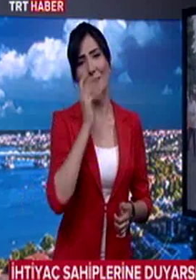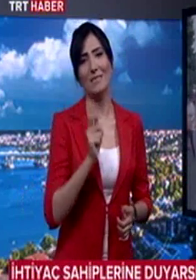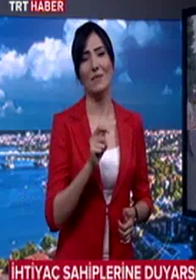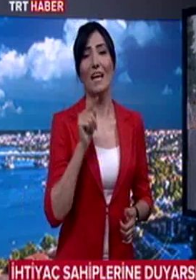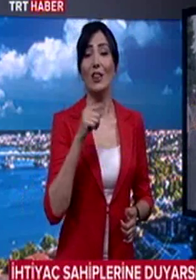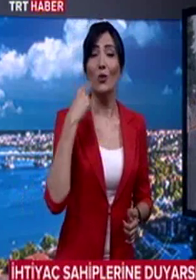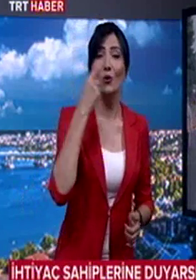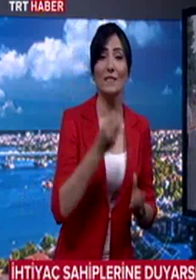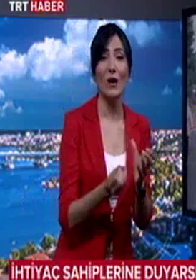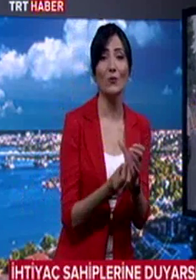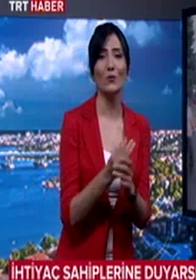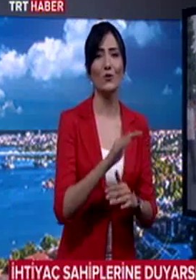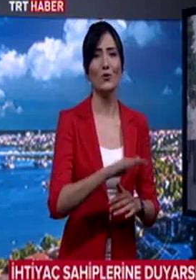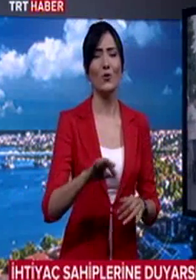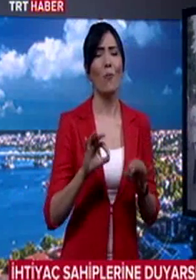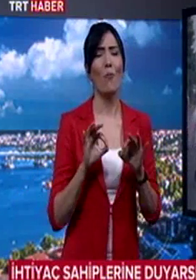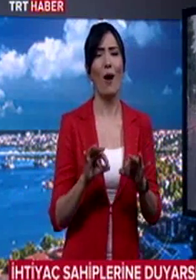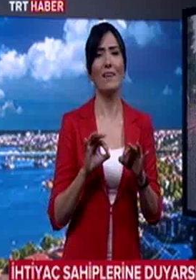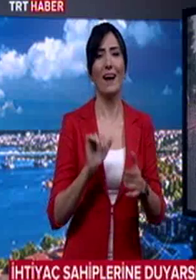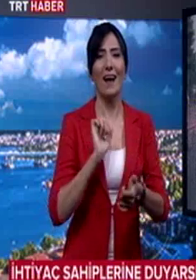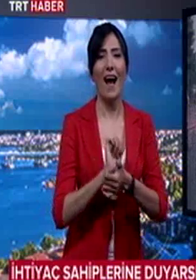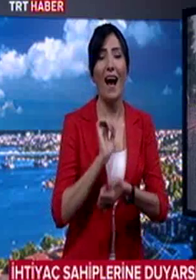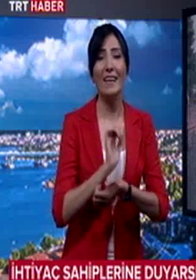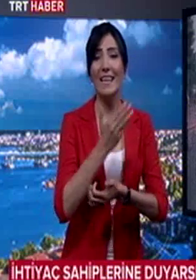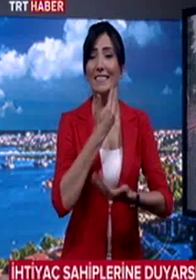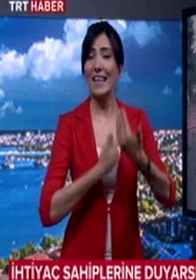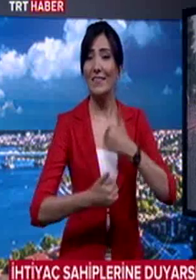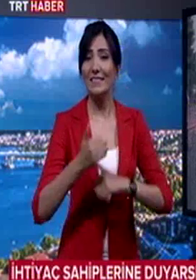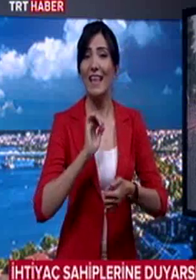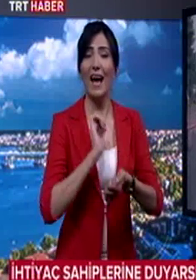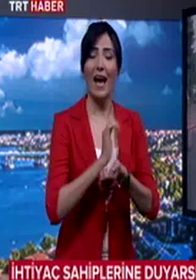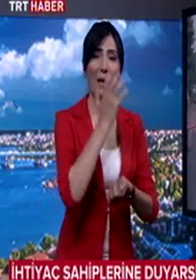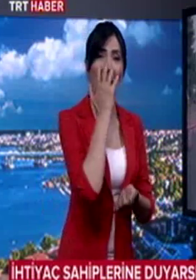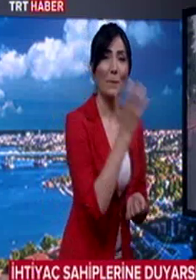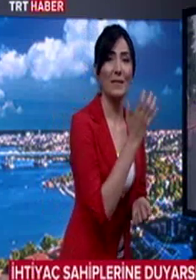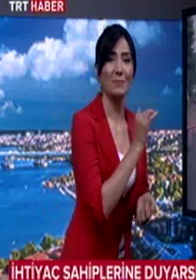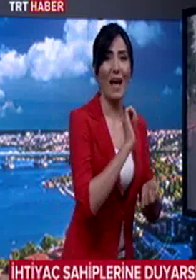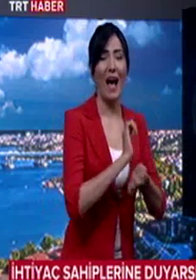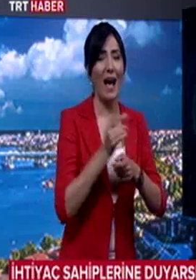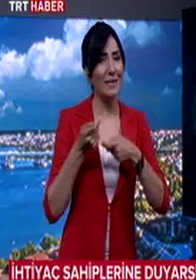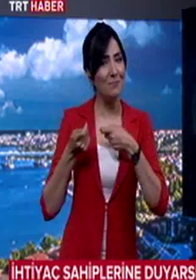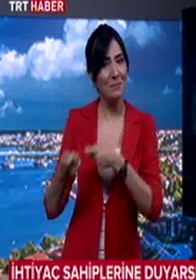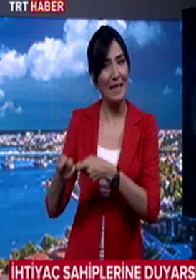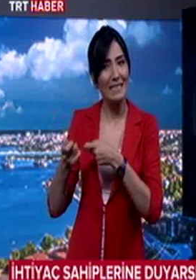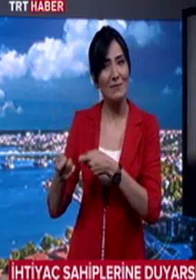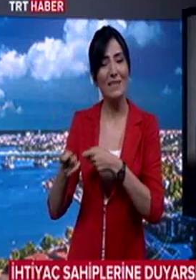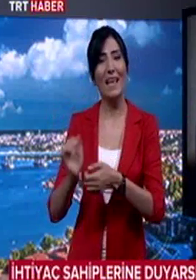Dolayısıyla kuruluş çocuklarını muhakkak aile sevgisinden, aile bakımından, aile eğitiminden, aile